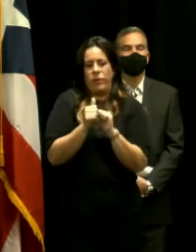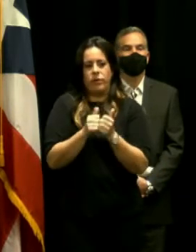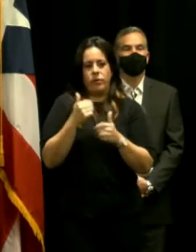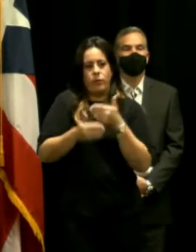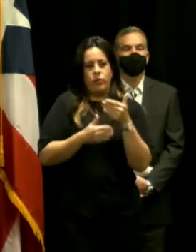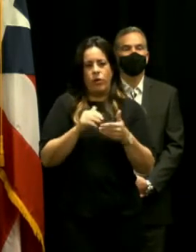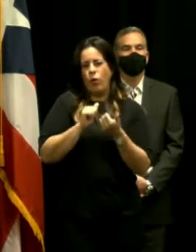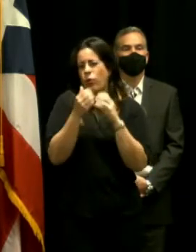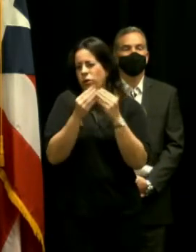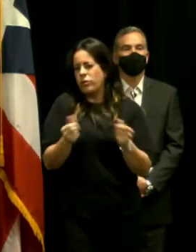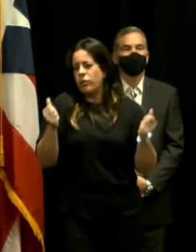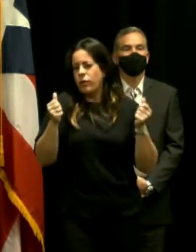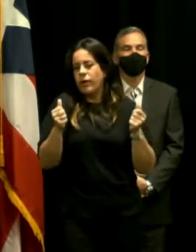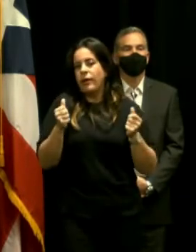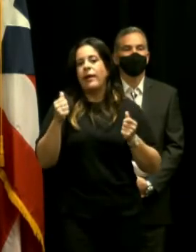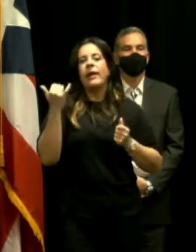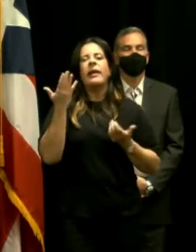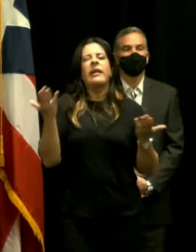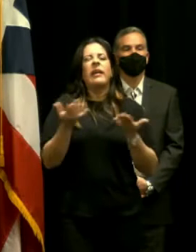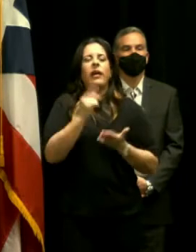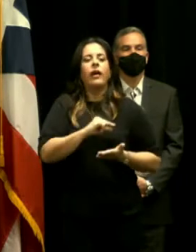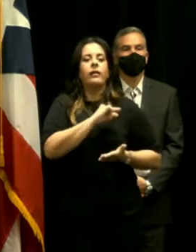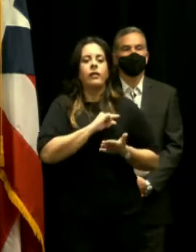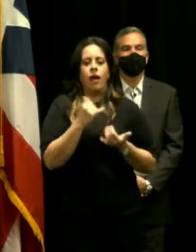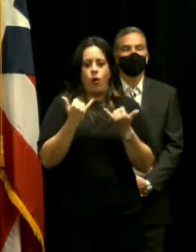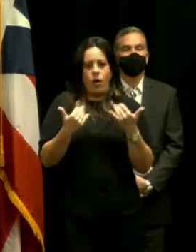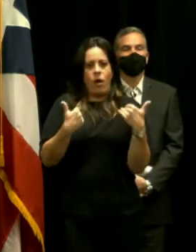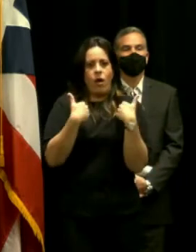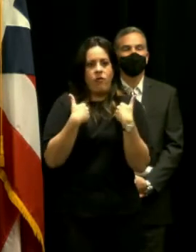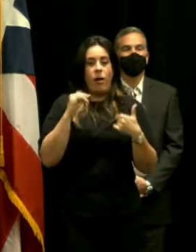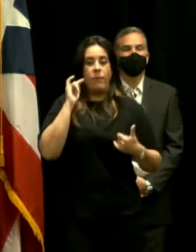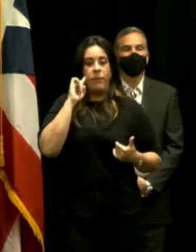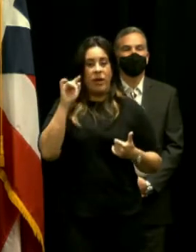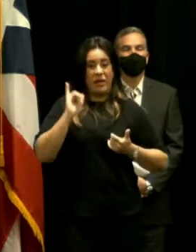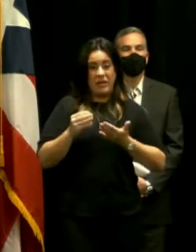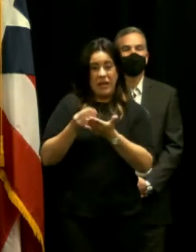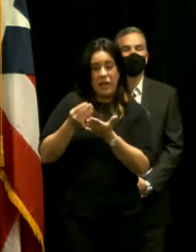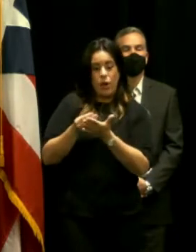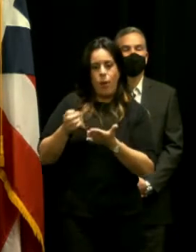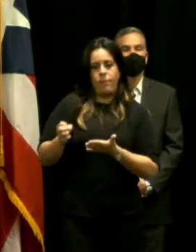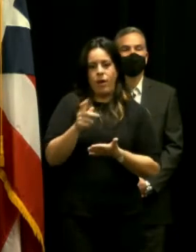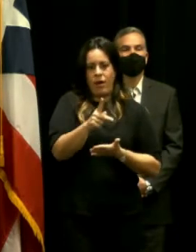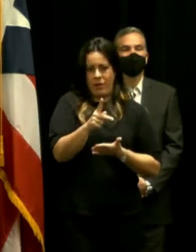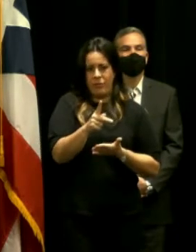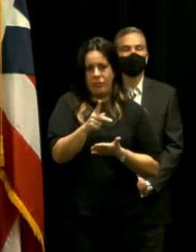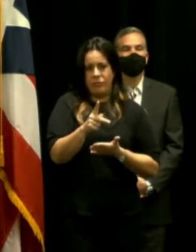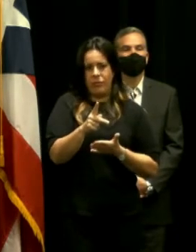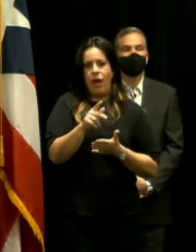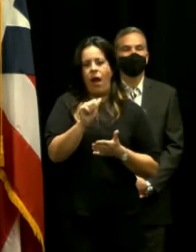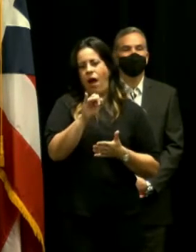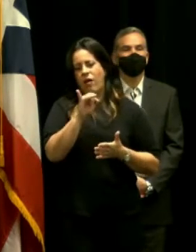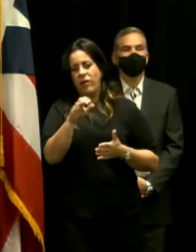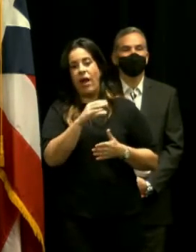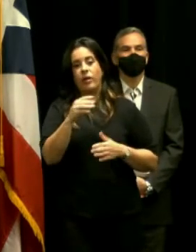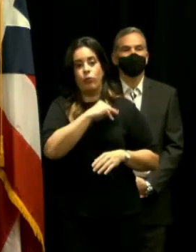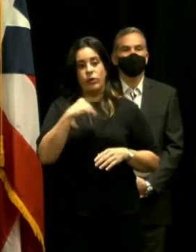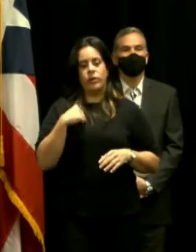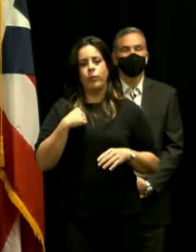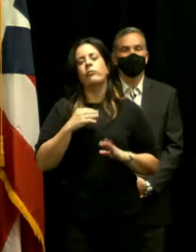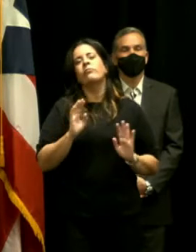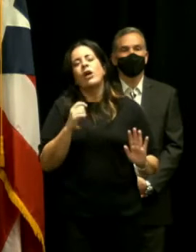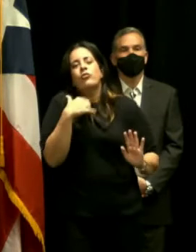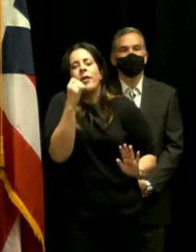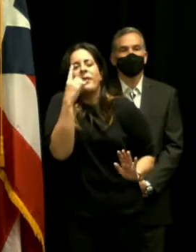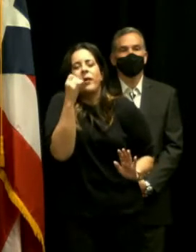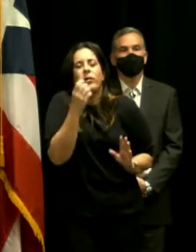se resolvió eso y qué garantías existen en este momento de que ese dinero se va a reembolsar a AFI y al municipio de Vieques entiendo que